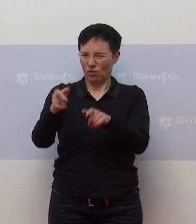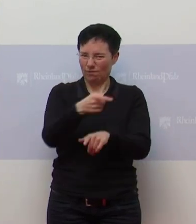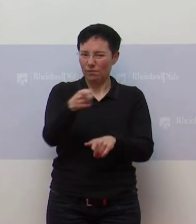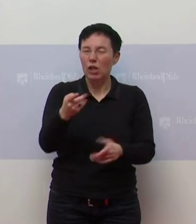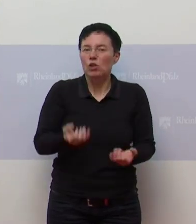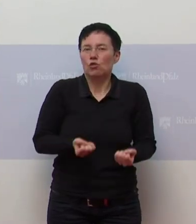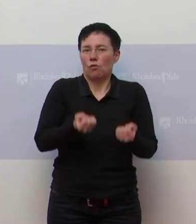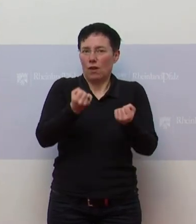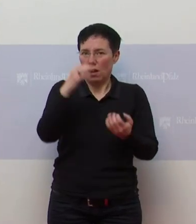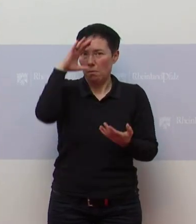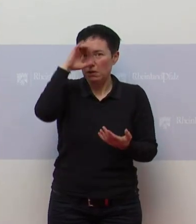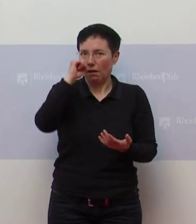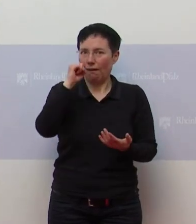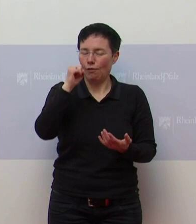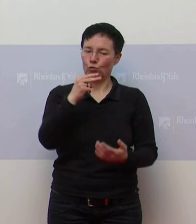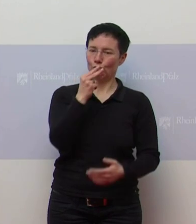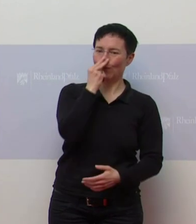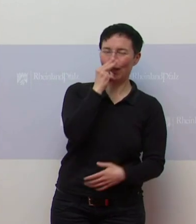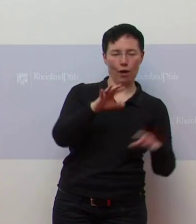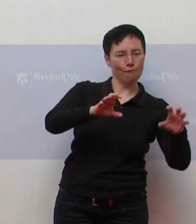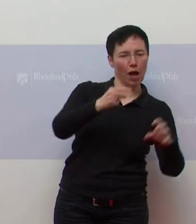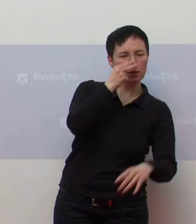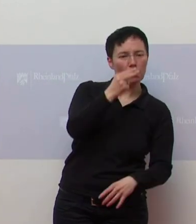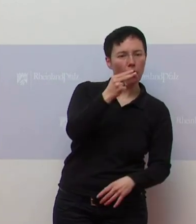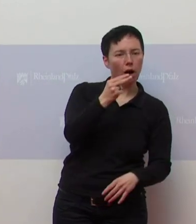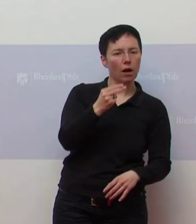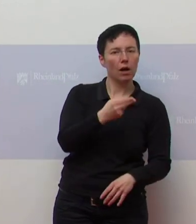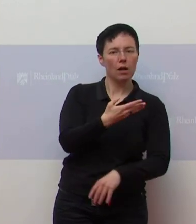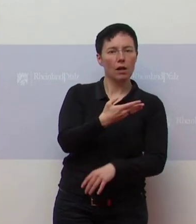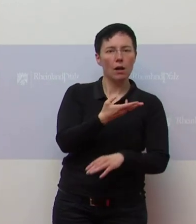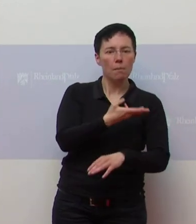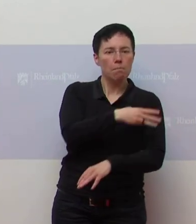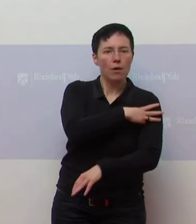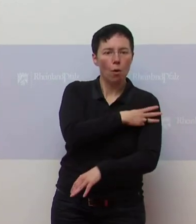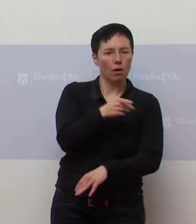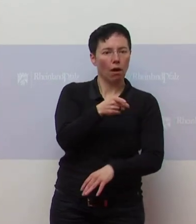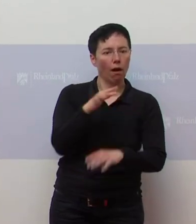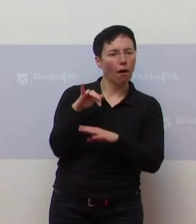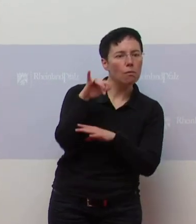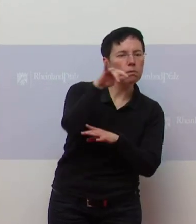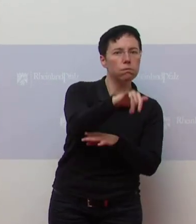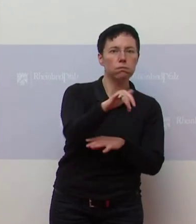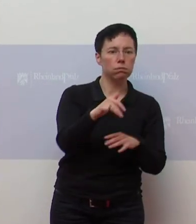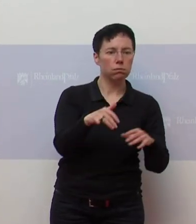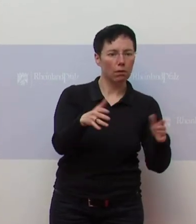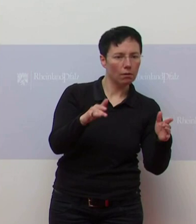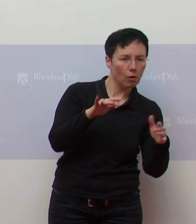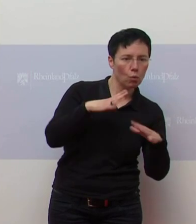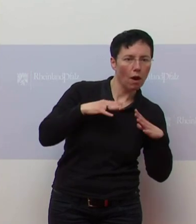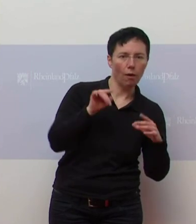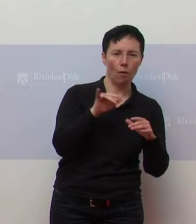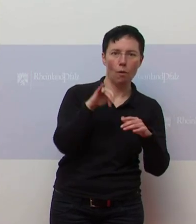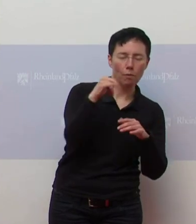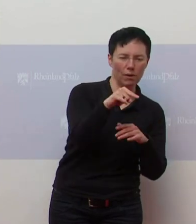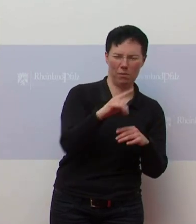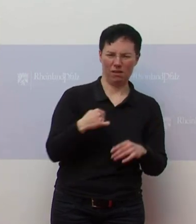dass man auf der einen Seite die Bilder sieht, wo die Menschen nach Mallorca und sonst wo hinfliegen, aber auf der anderen Seite ist es nicht möglich, es